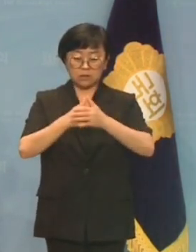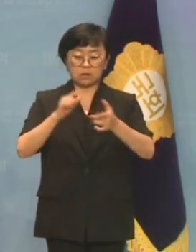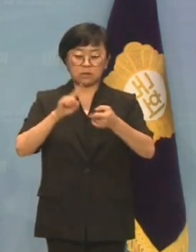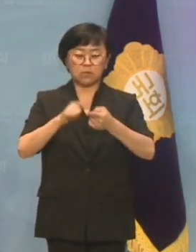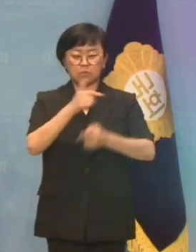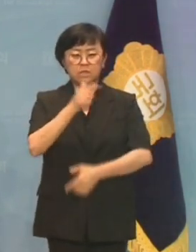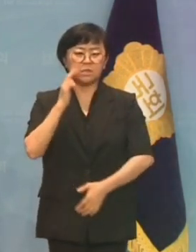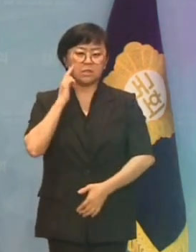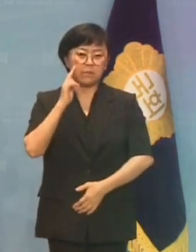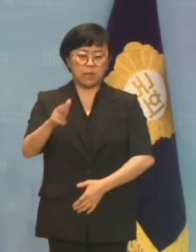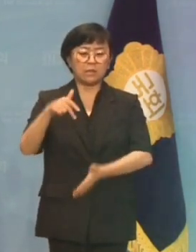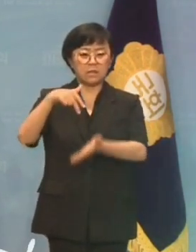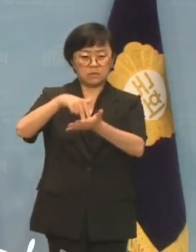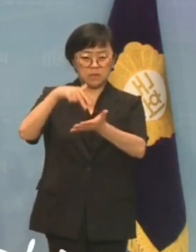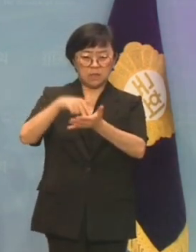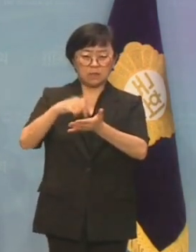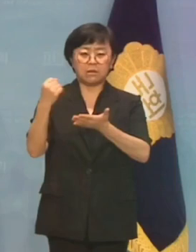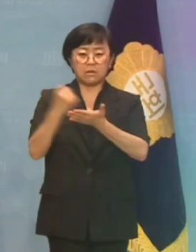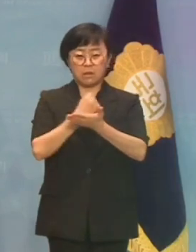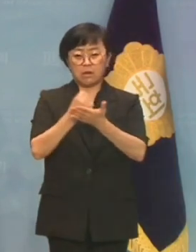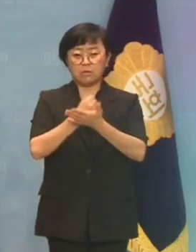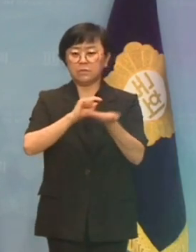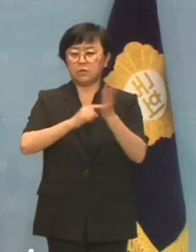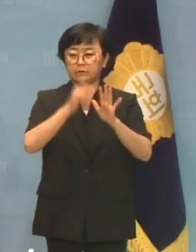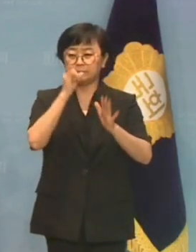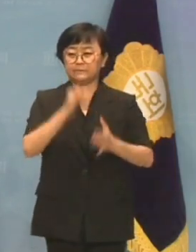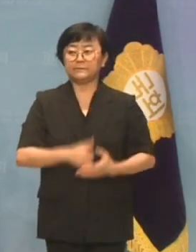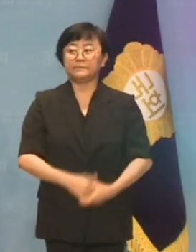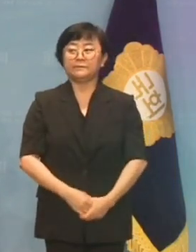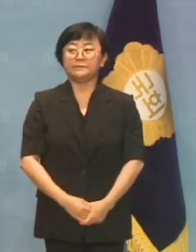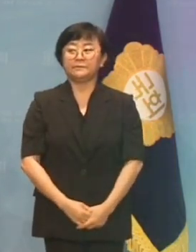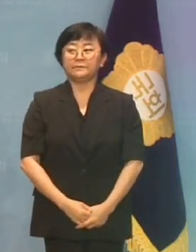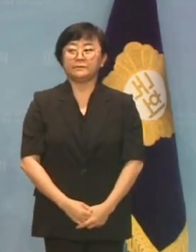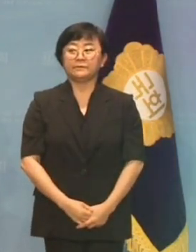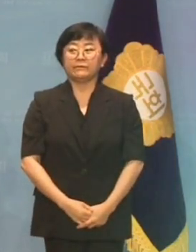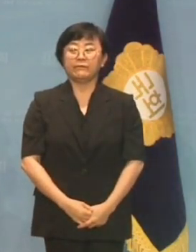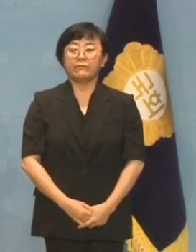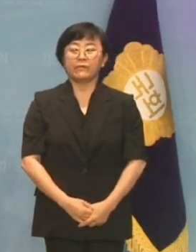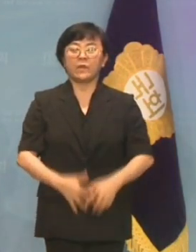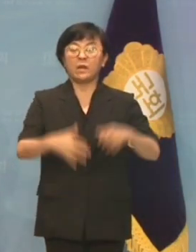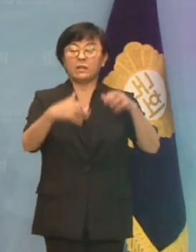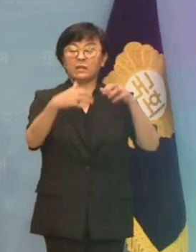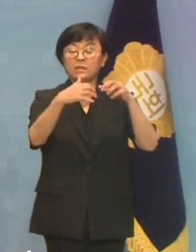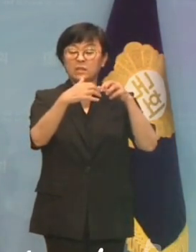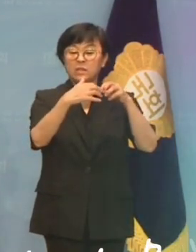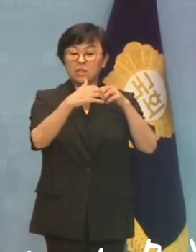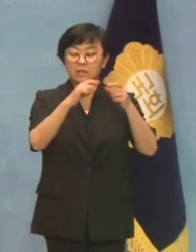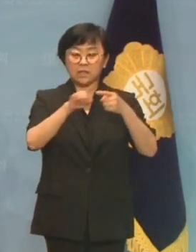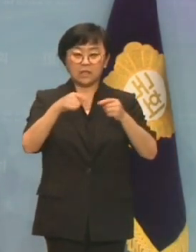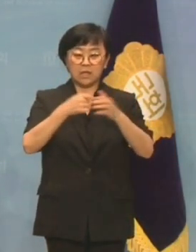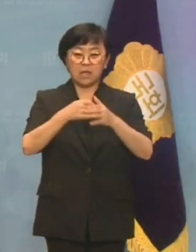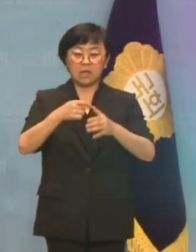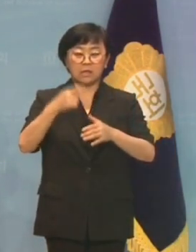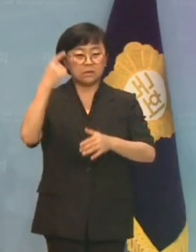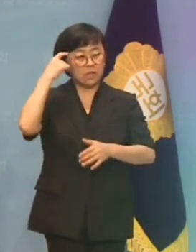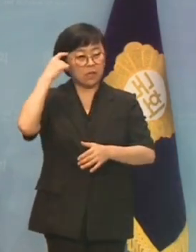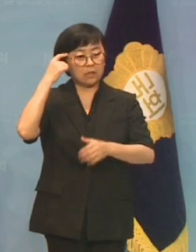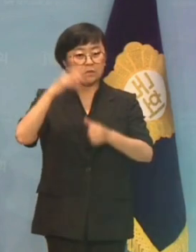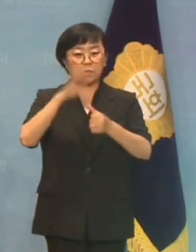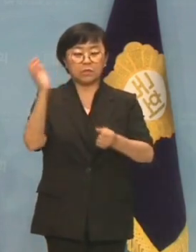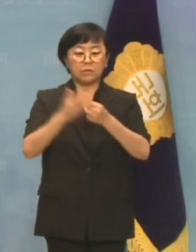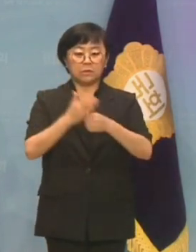극우적 인식에 깊은 유감과 우려를 포함합니다. 냉전사고에서 벗어나지 못한 대통령에게